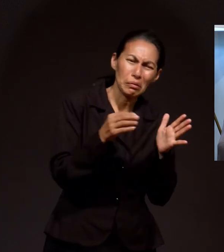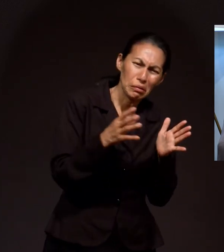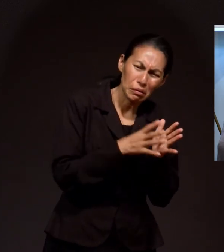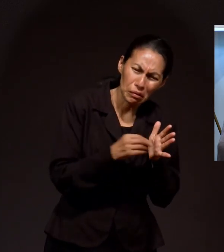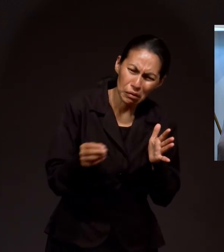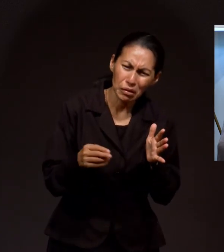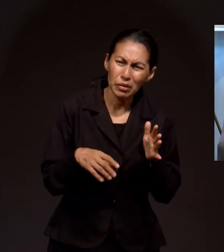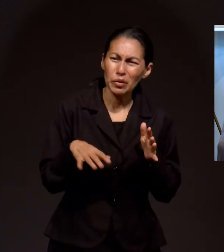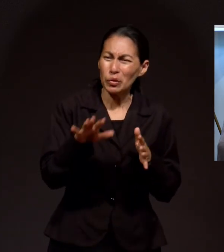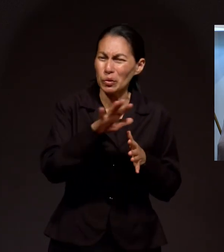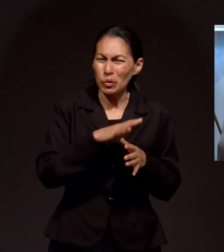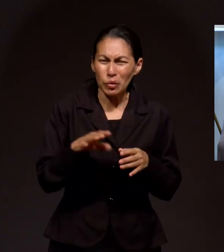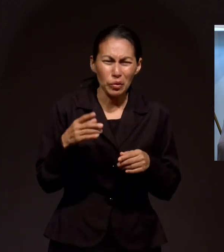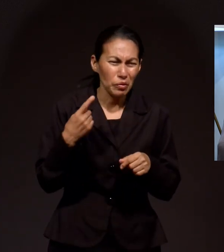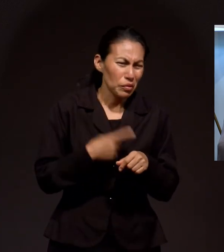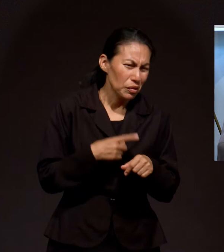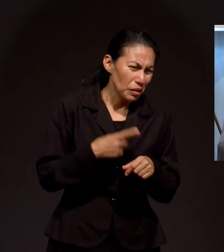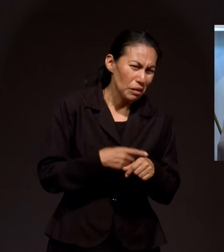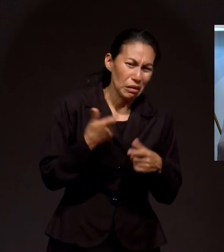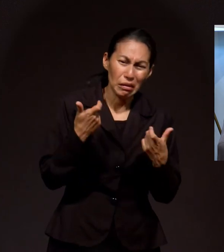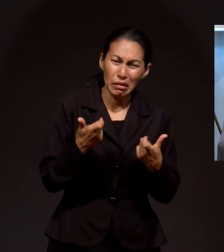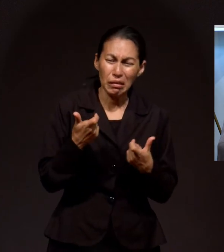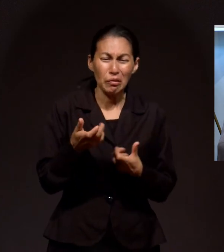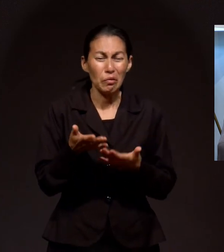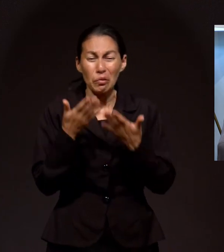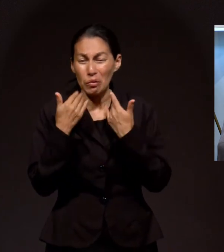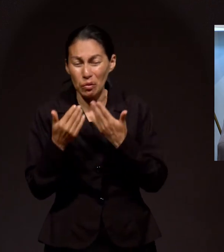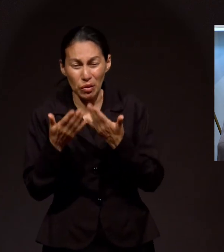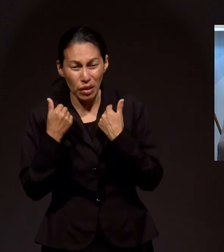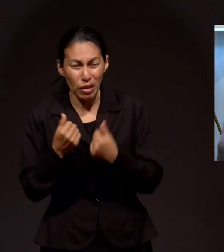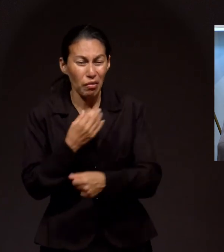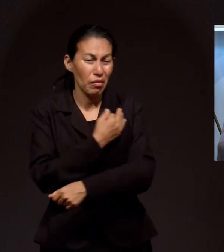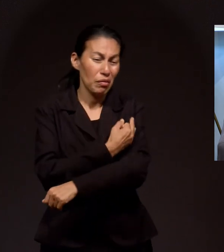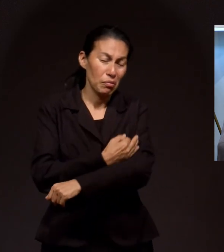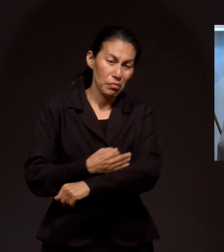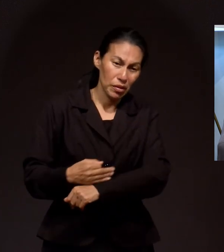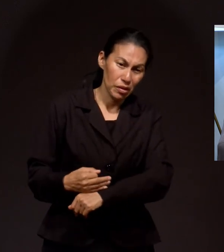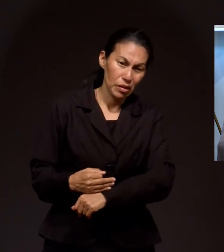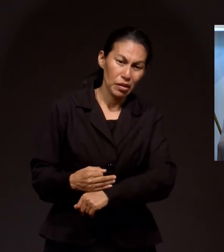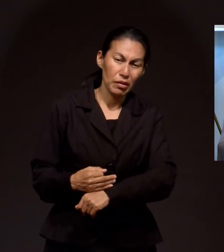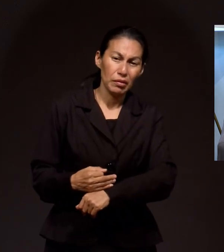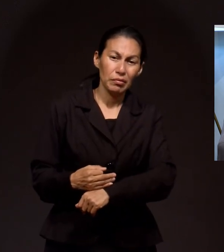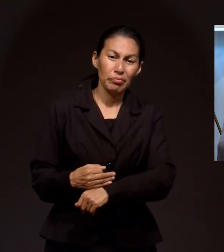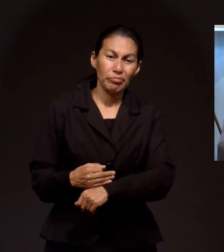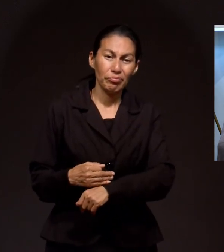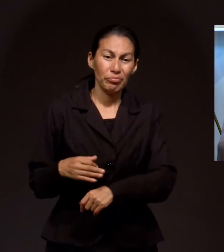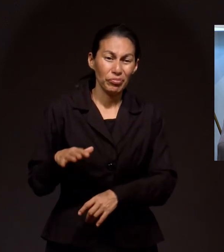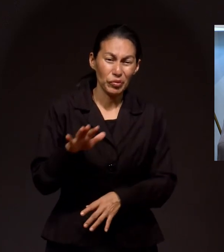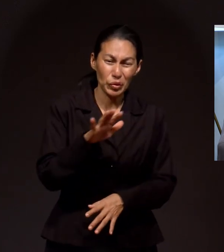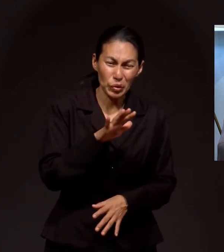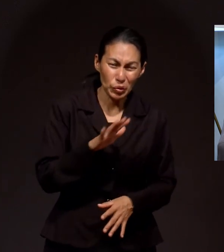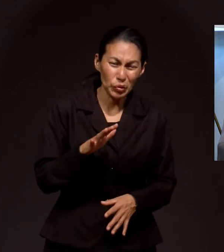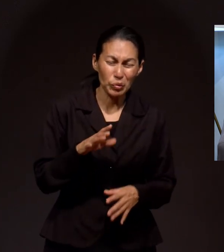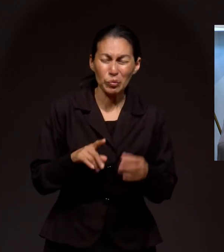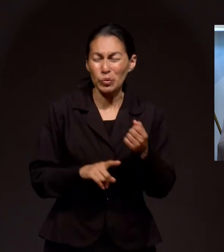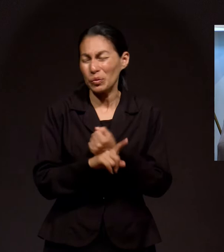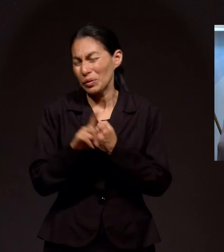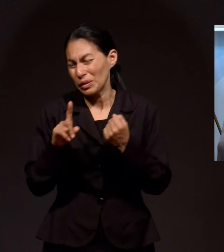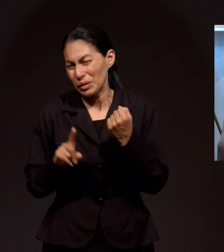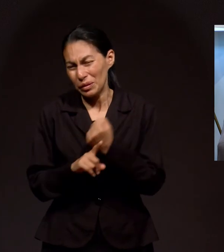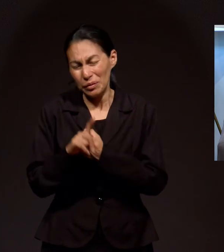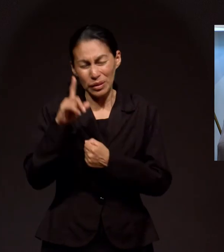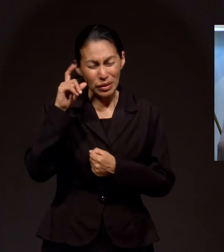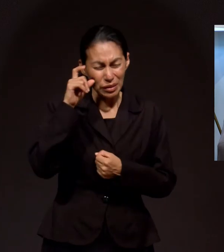faltas de recursos económicos para unas familias, hay multitud de